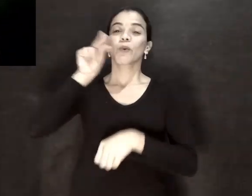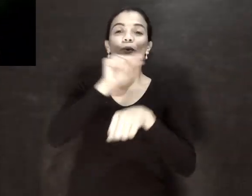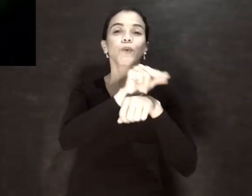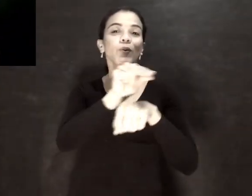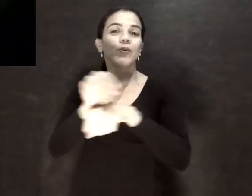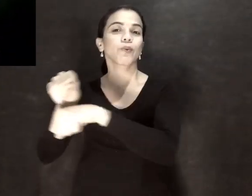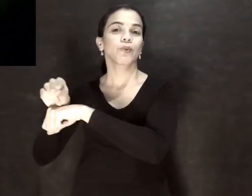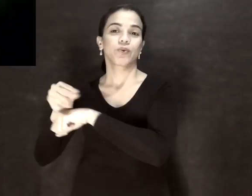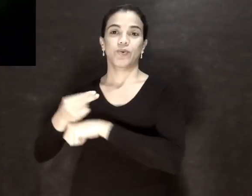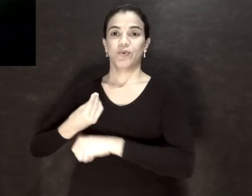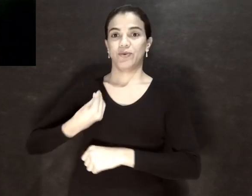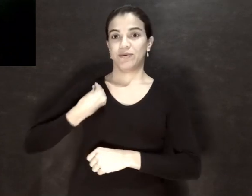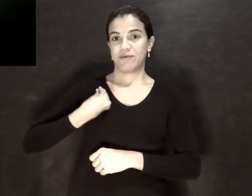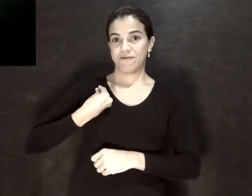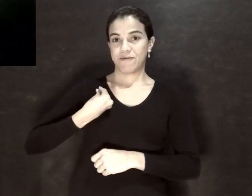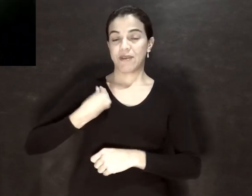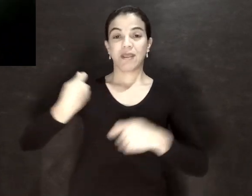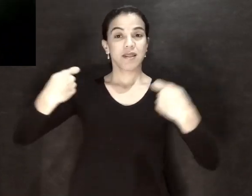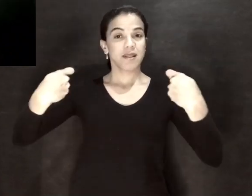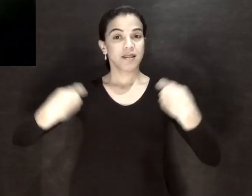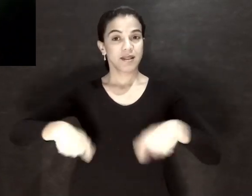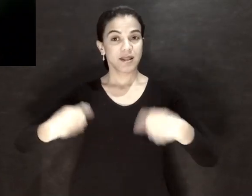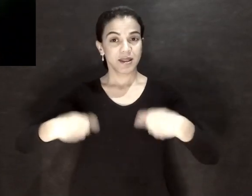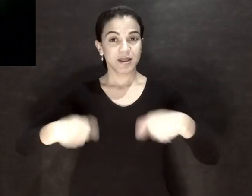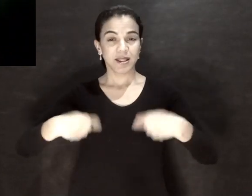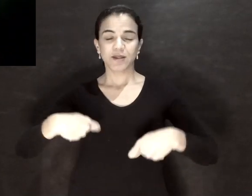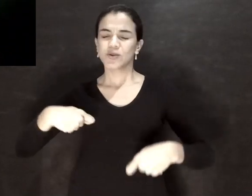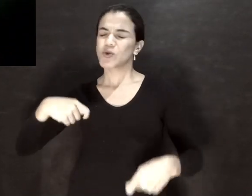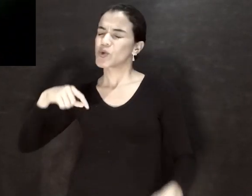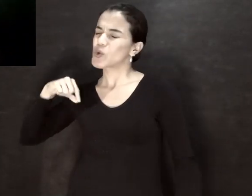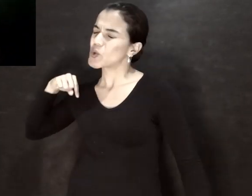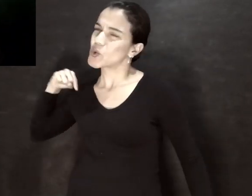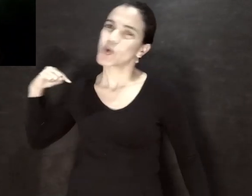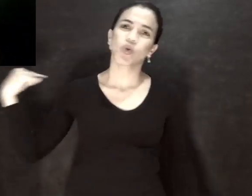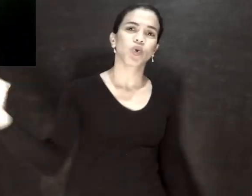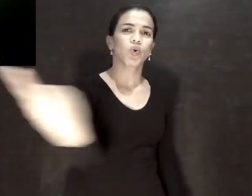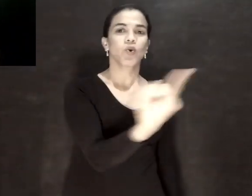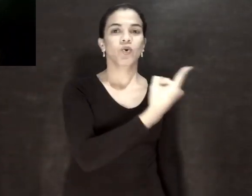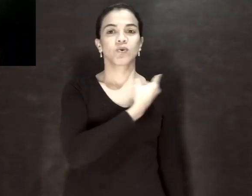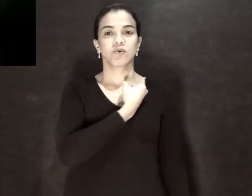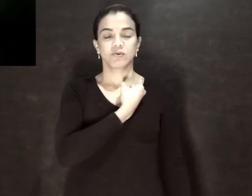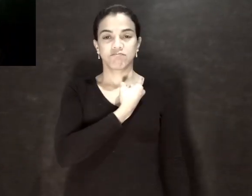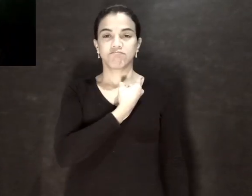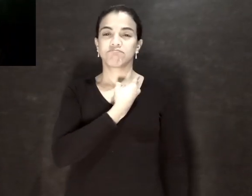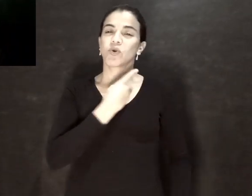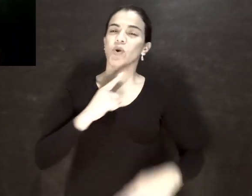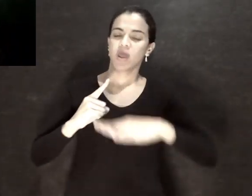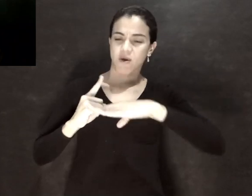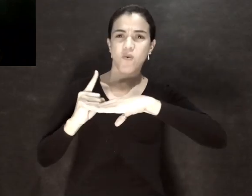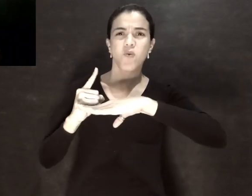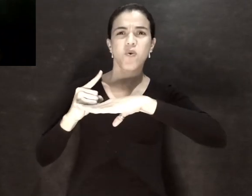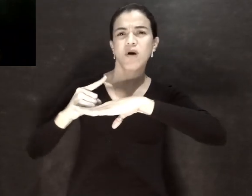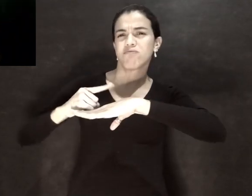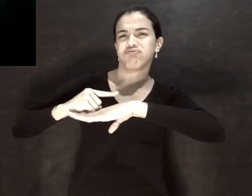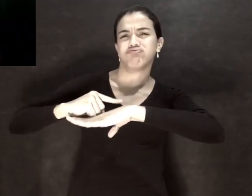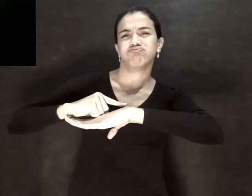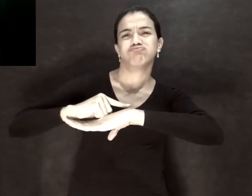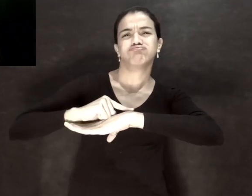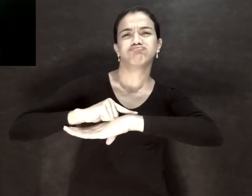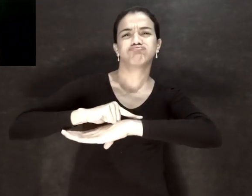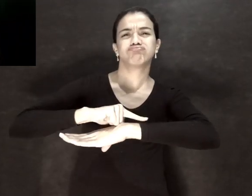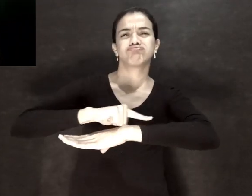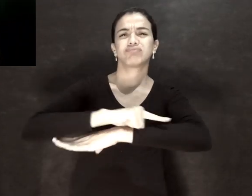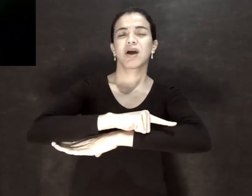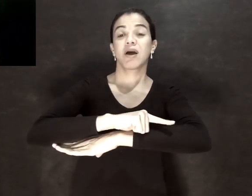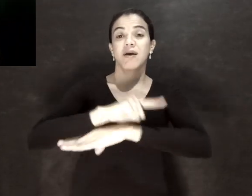cuidar de vidas. É necessário que todos nós possamos achatar essa